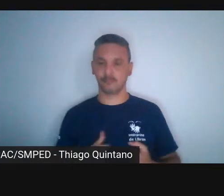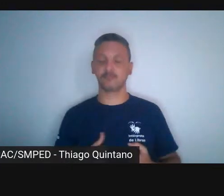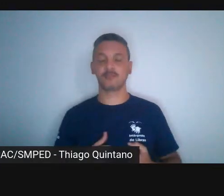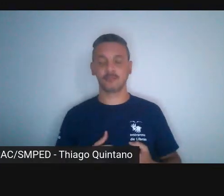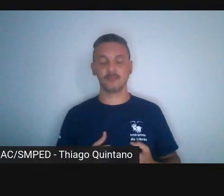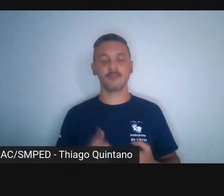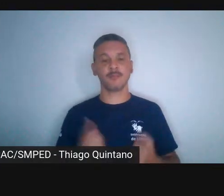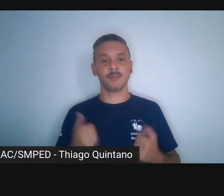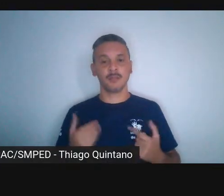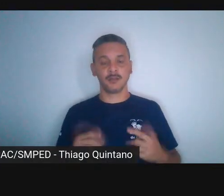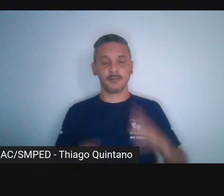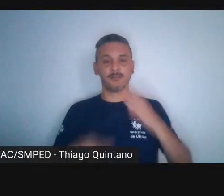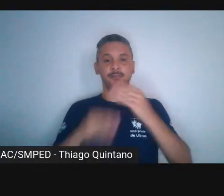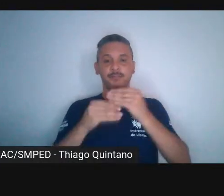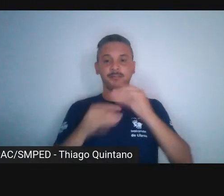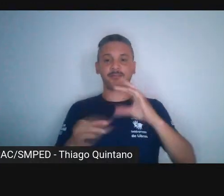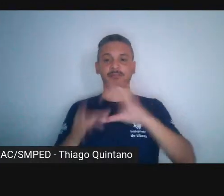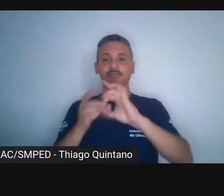assim, complementares